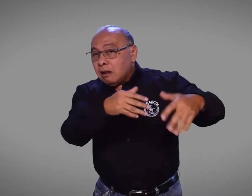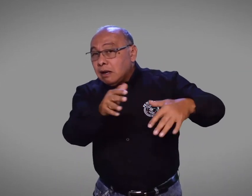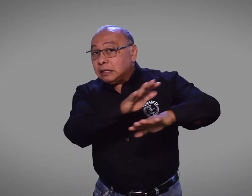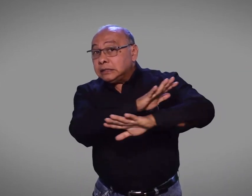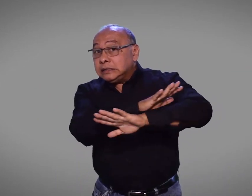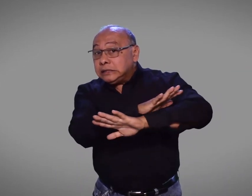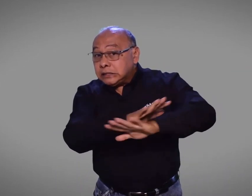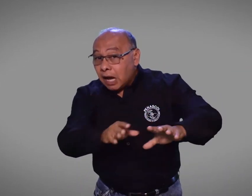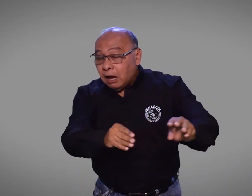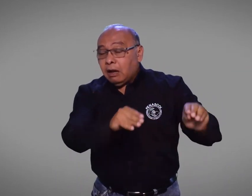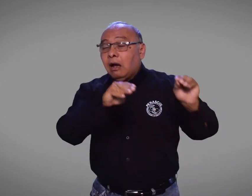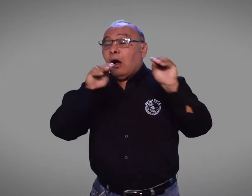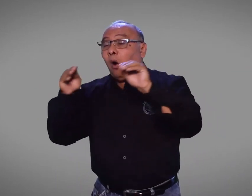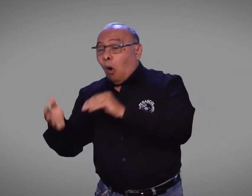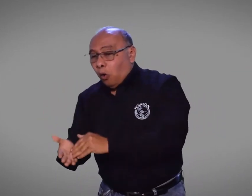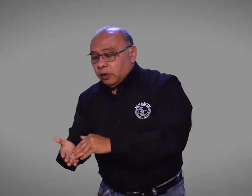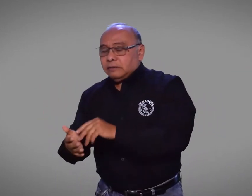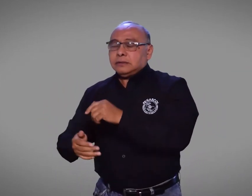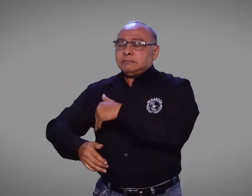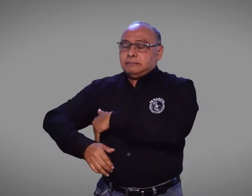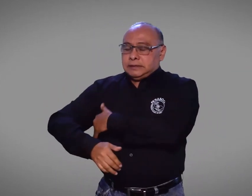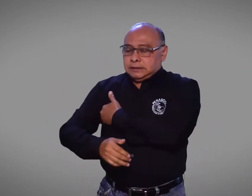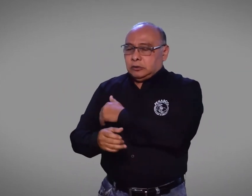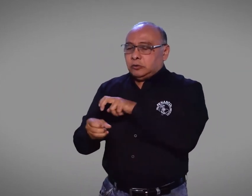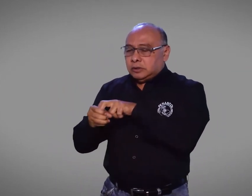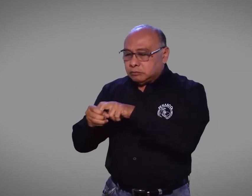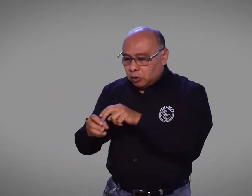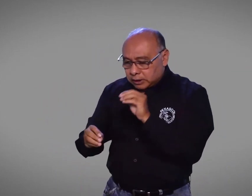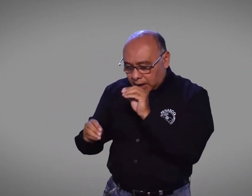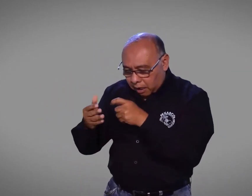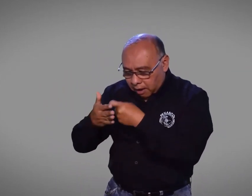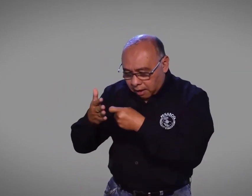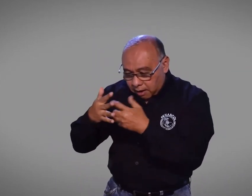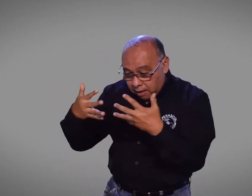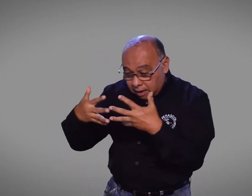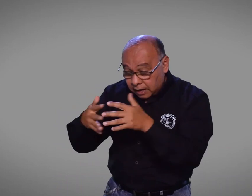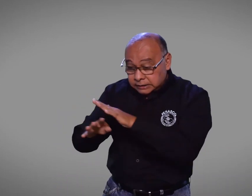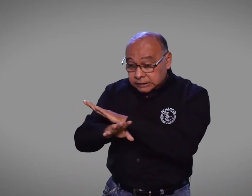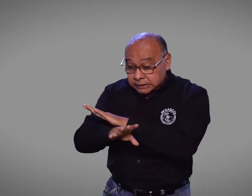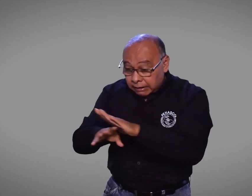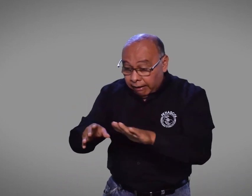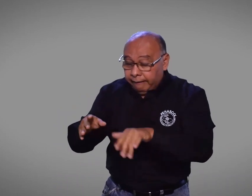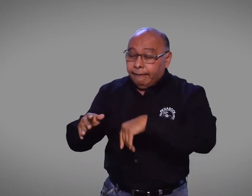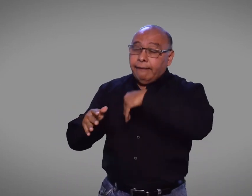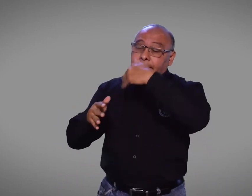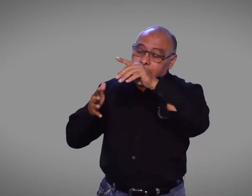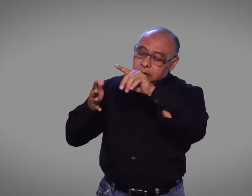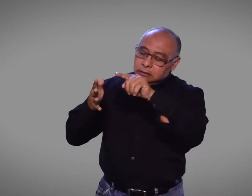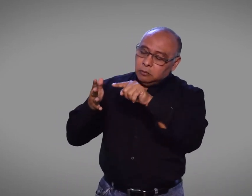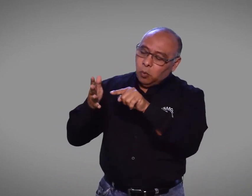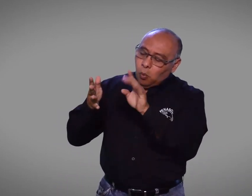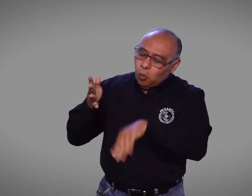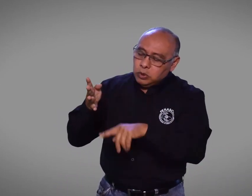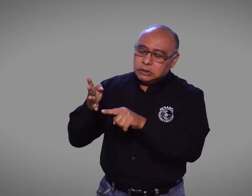hace sus ajustes y publica la resolución, que debía haberse hecho en la última semana de diciembre.